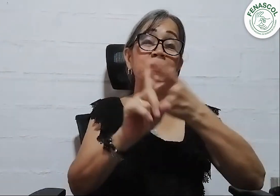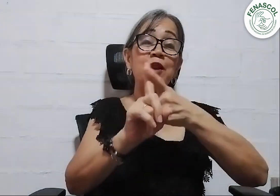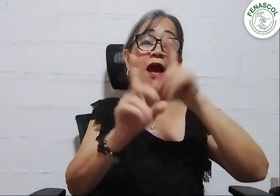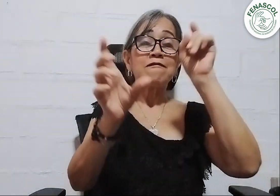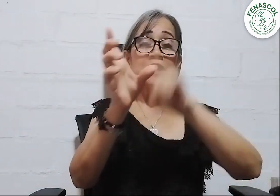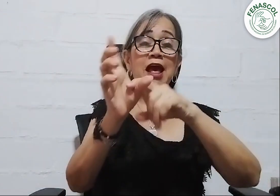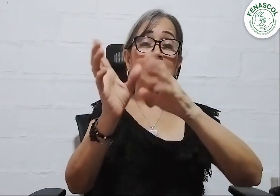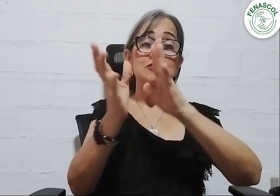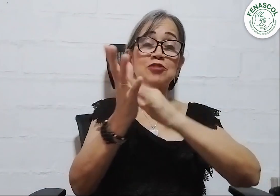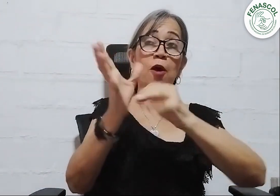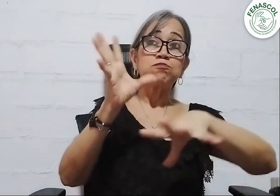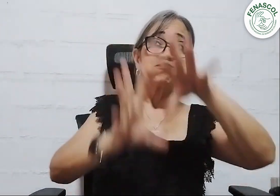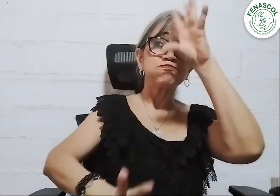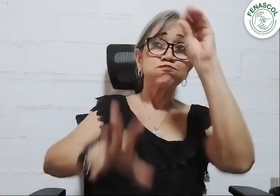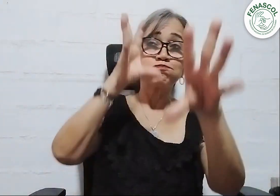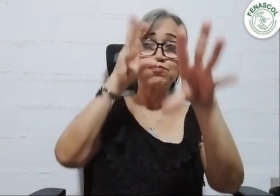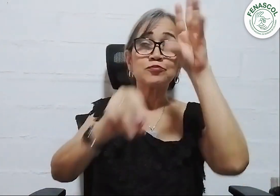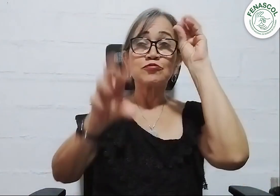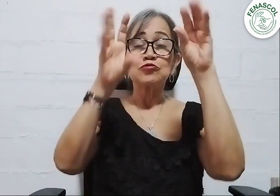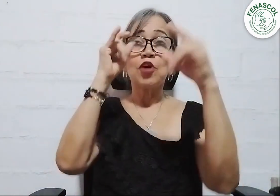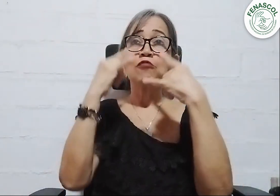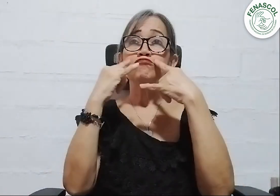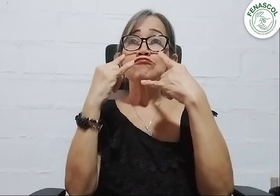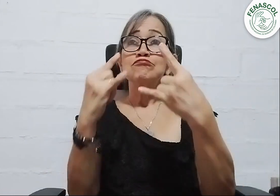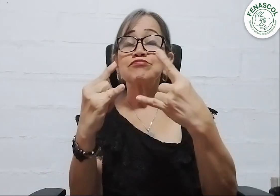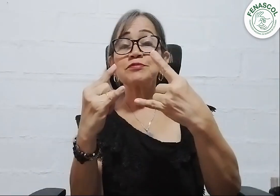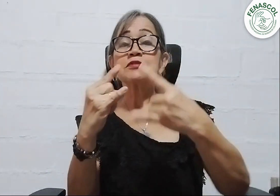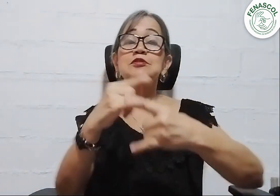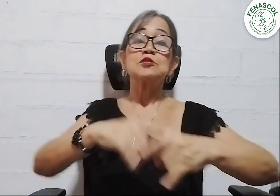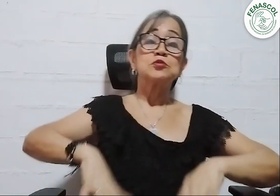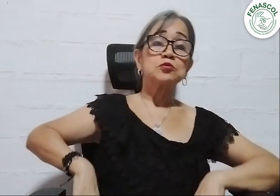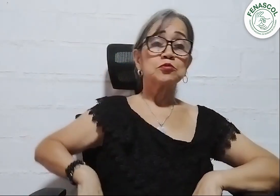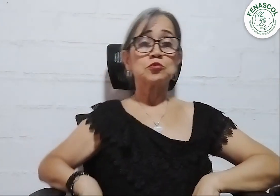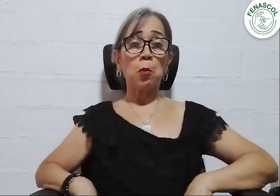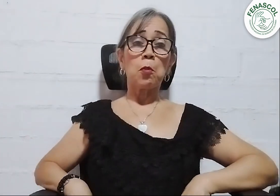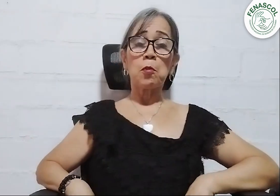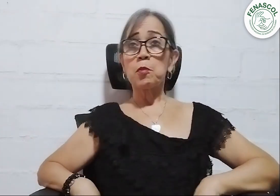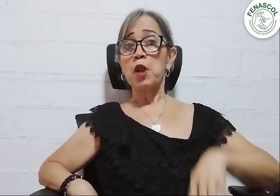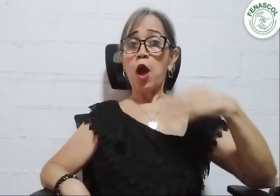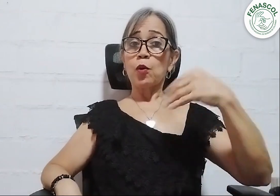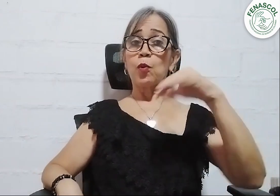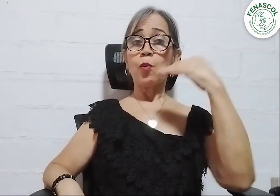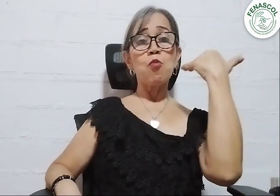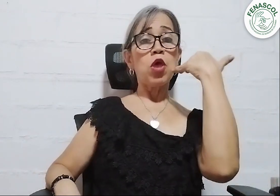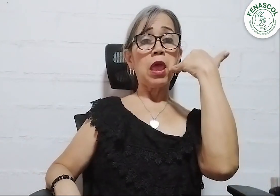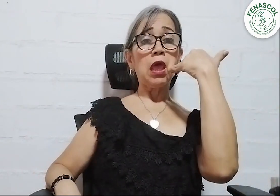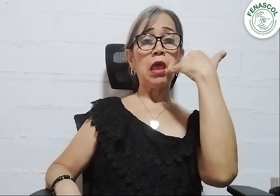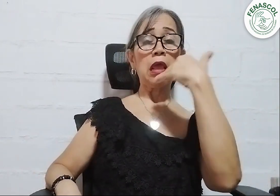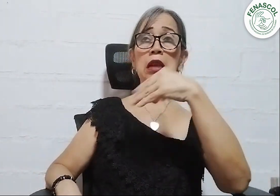Antes, María Nuria Sacazas nos convocó a charlas a las primeras afiliadas.